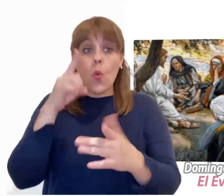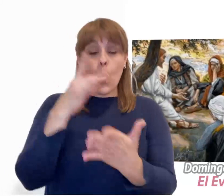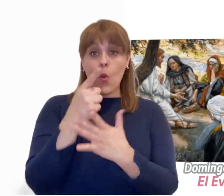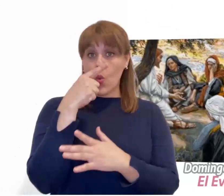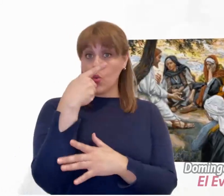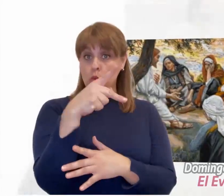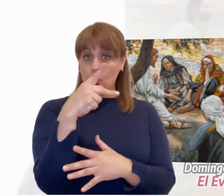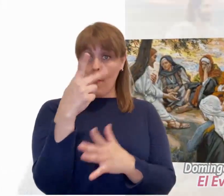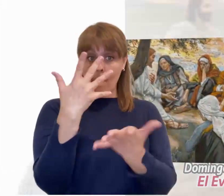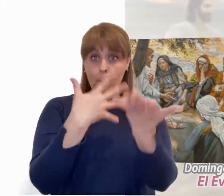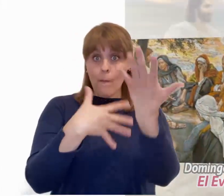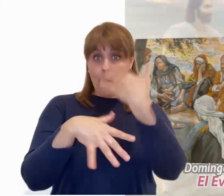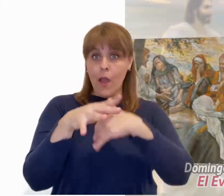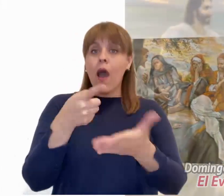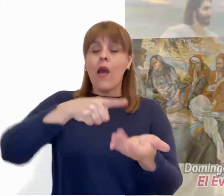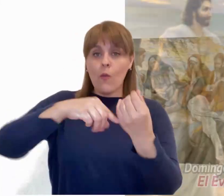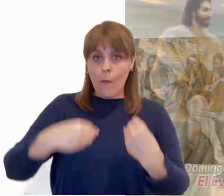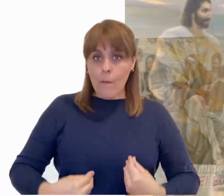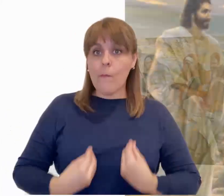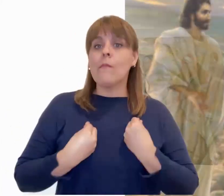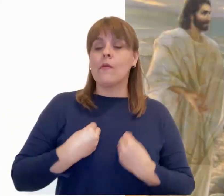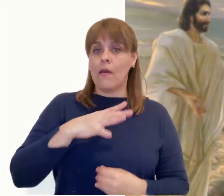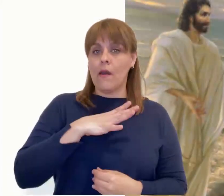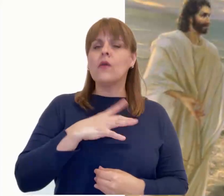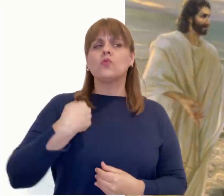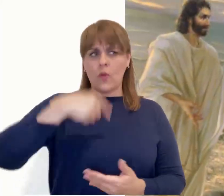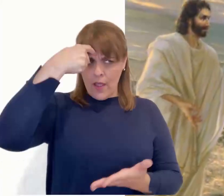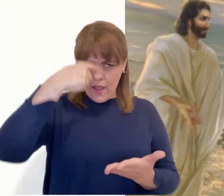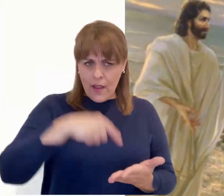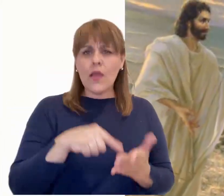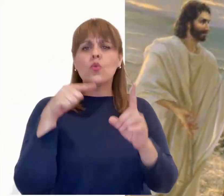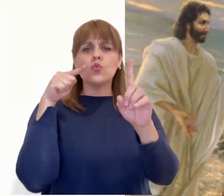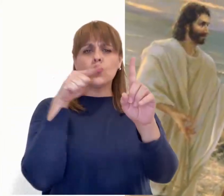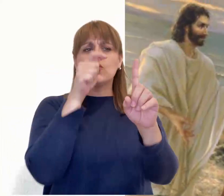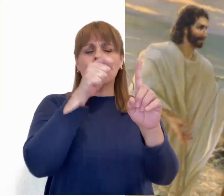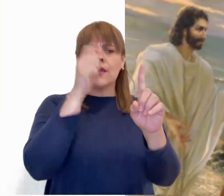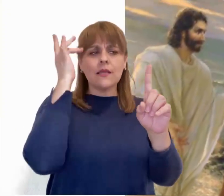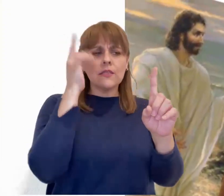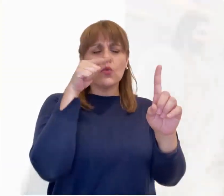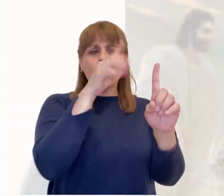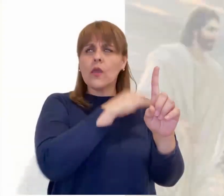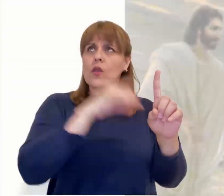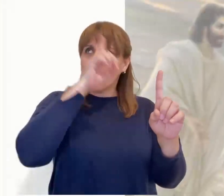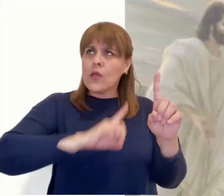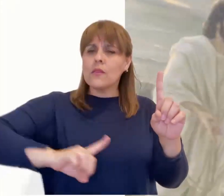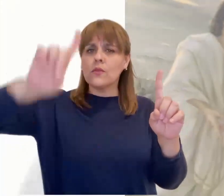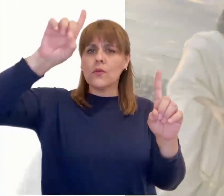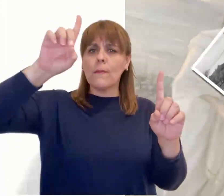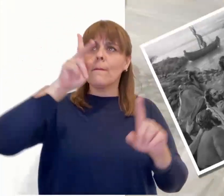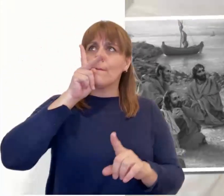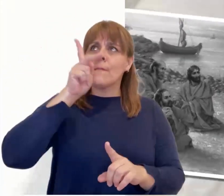Tú tienes palabras de vida eterna, y nosotros creemos y sabemos que Tú eres el Santo de Dios.